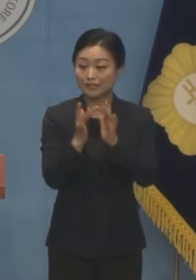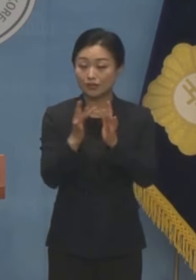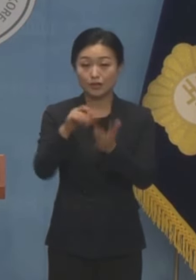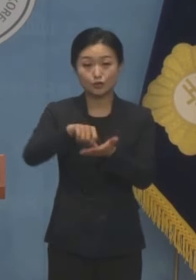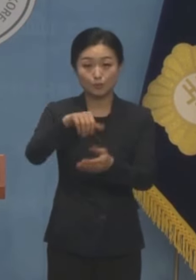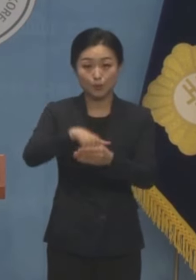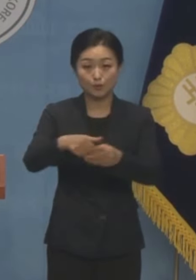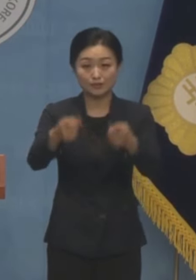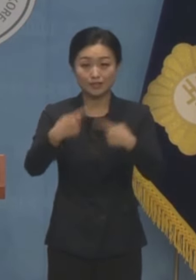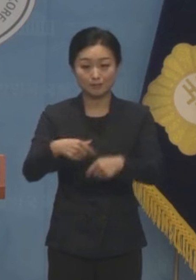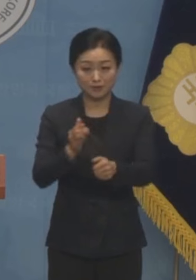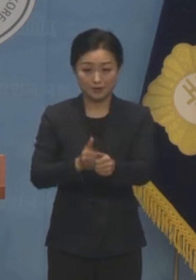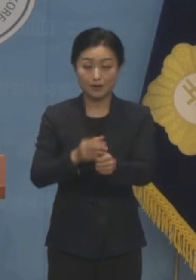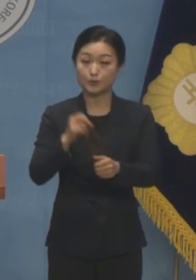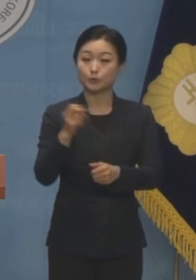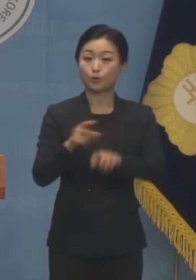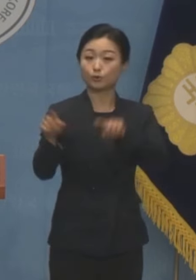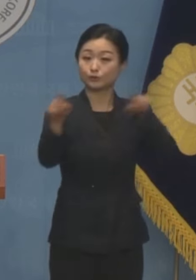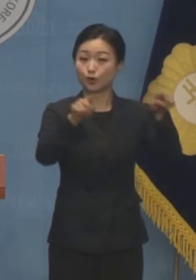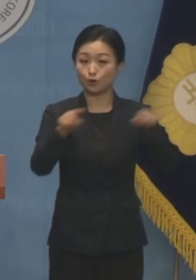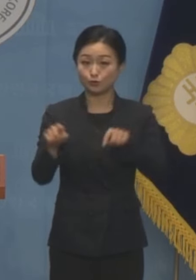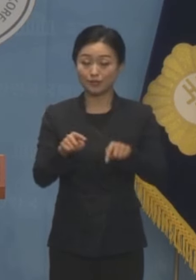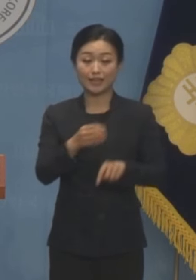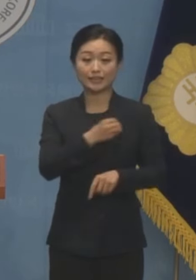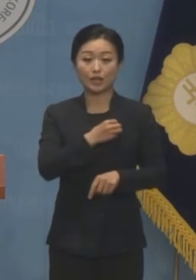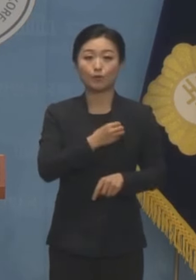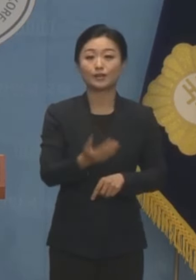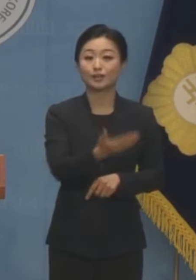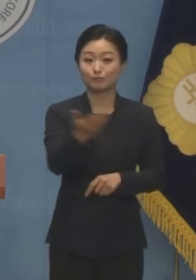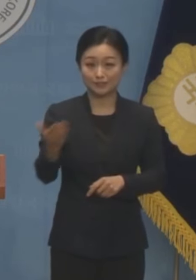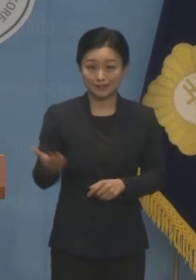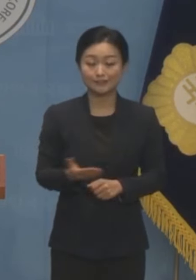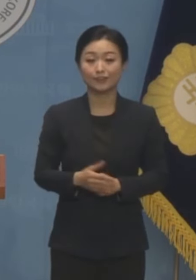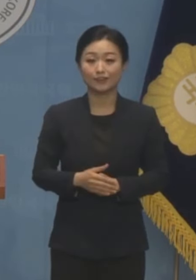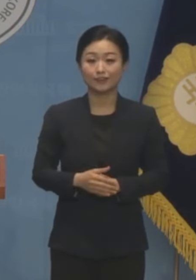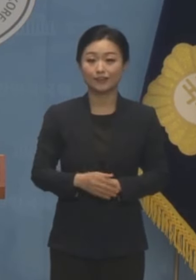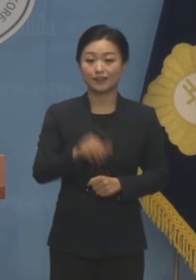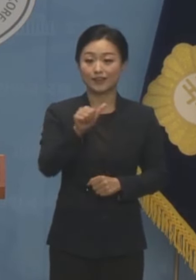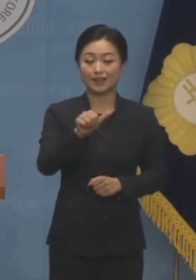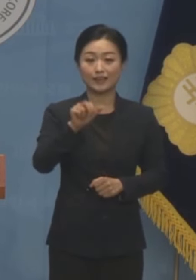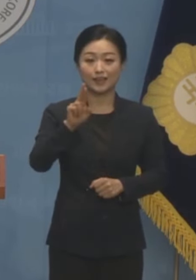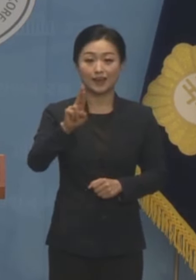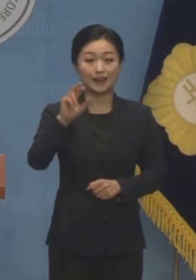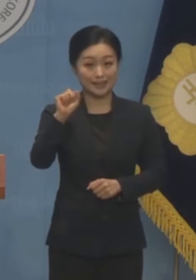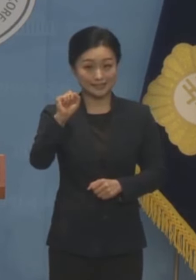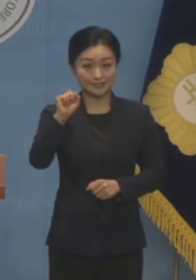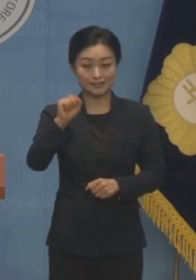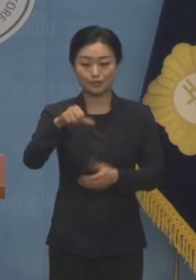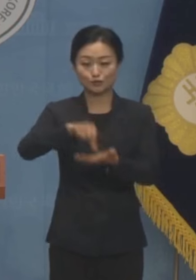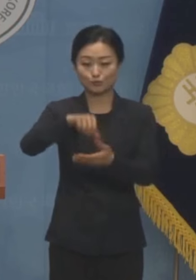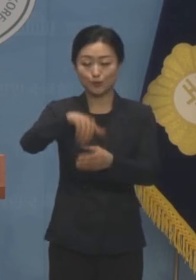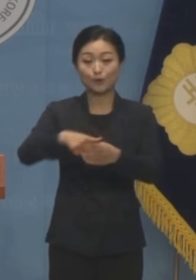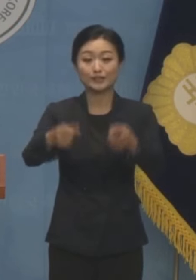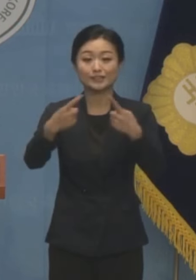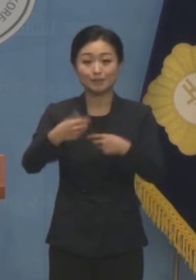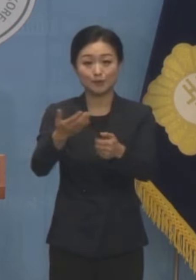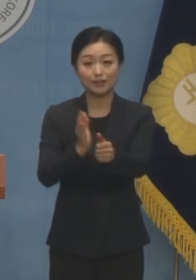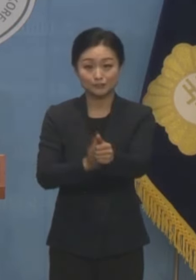투표뿐만이 아니라 전국의 모든 당원들께서 ARS 투표로 참여하셔서